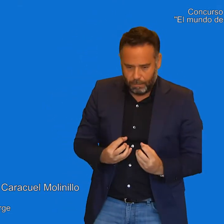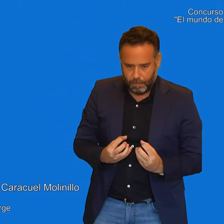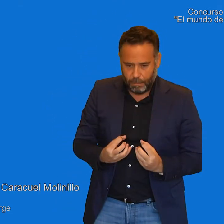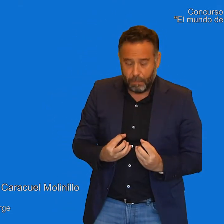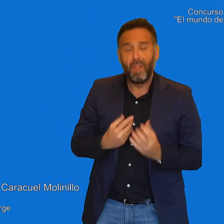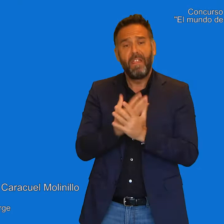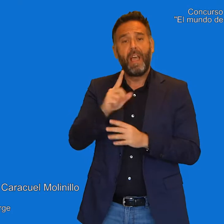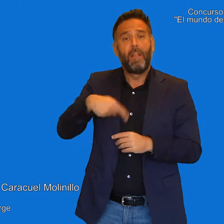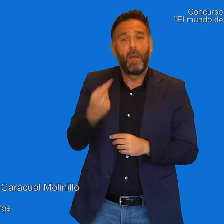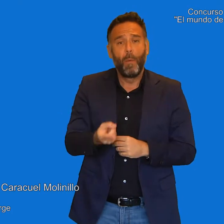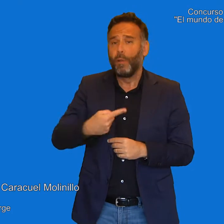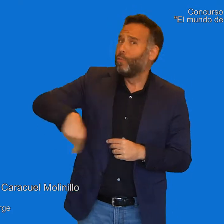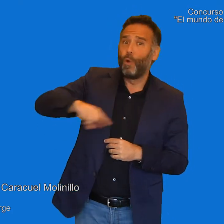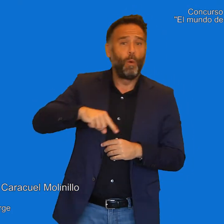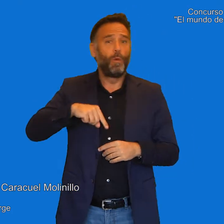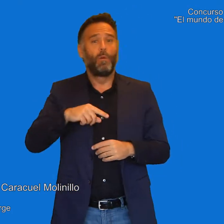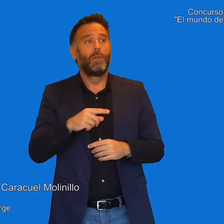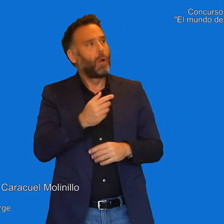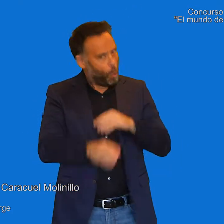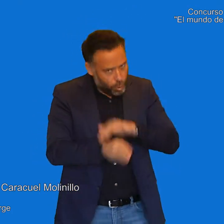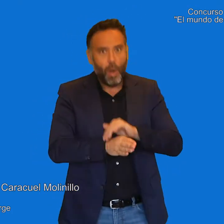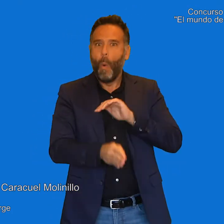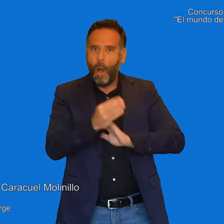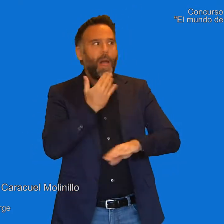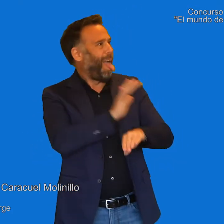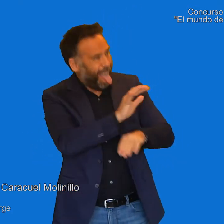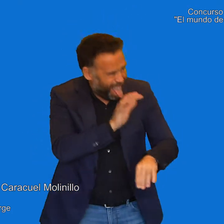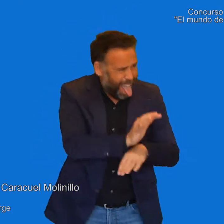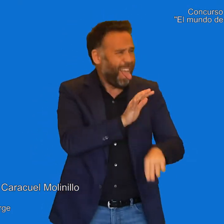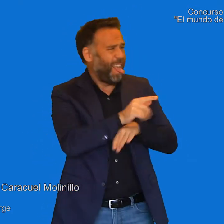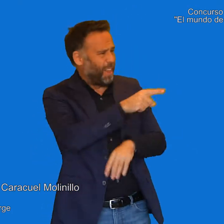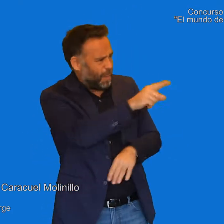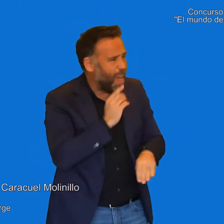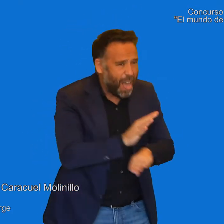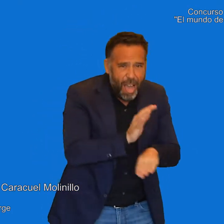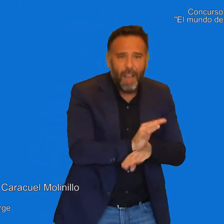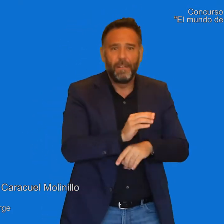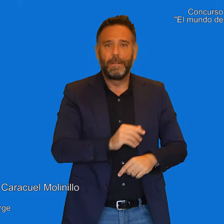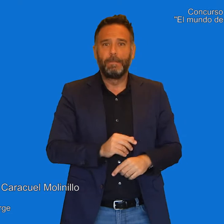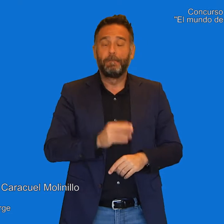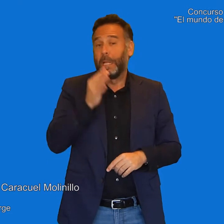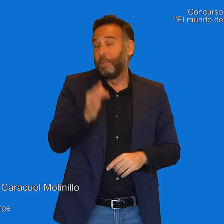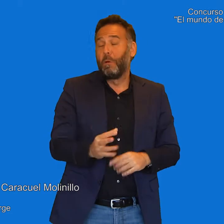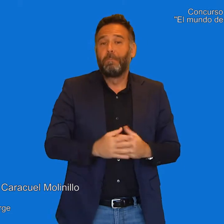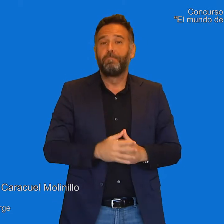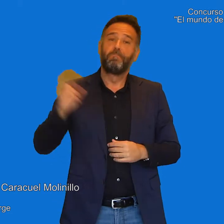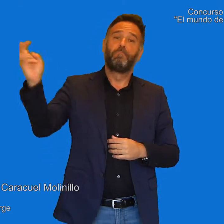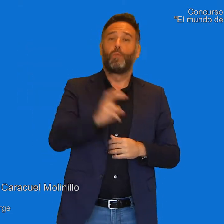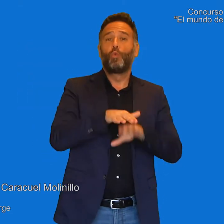Al siguiente día todo el mundo se seguía burlando de él. Pero entonces vino una tortuga que